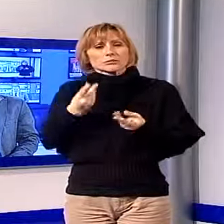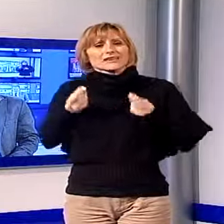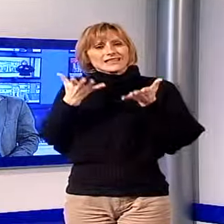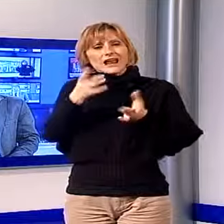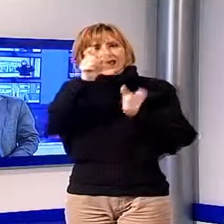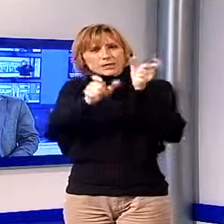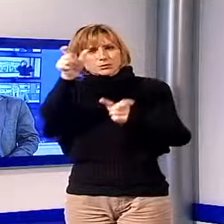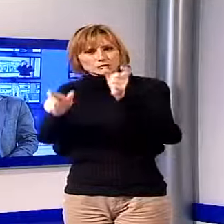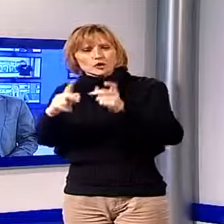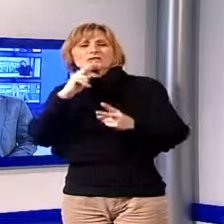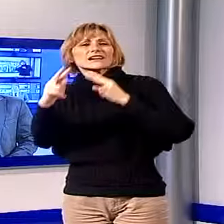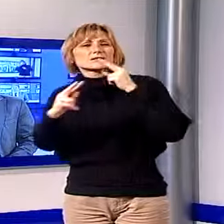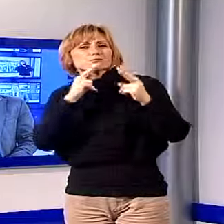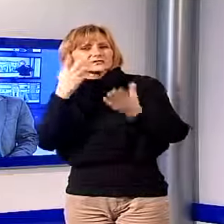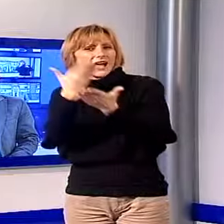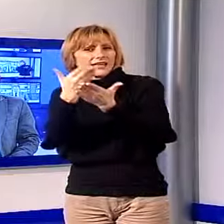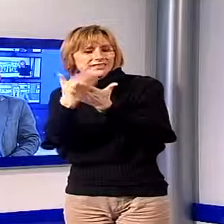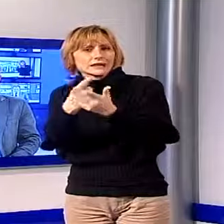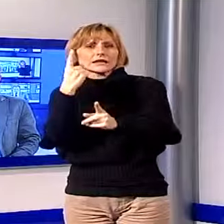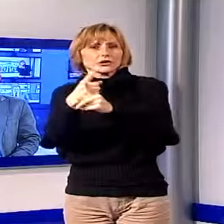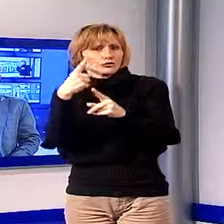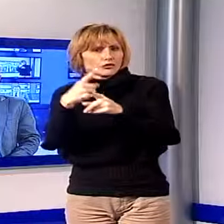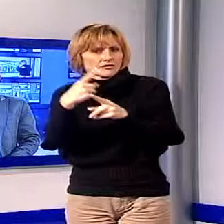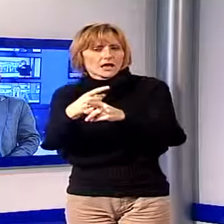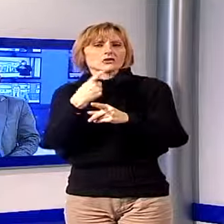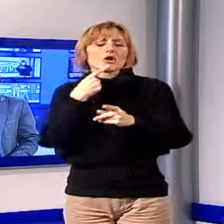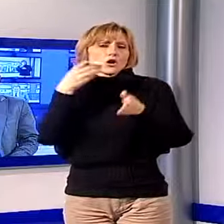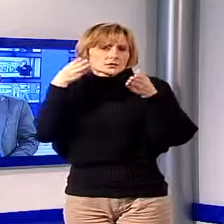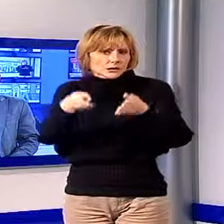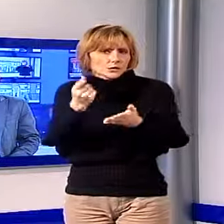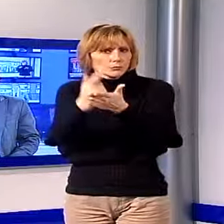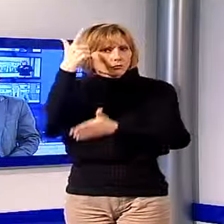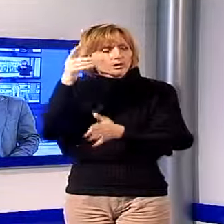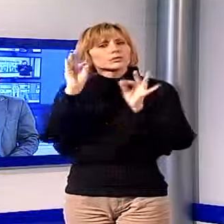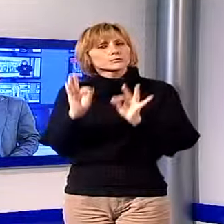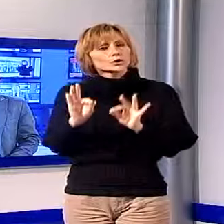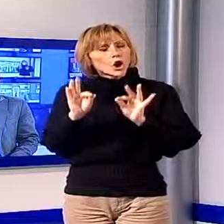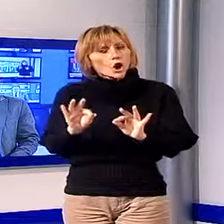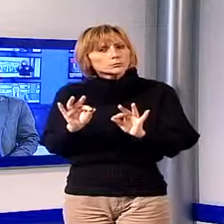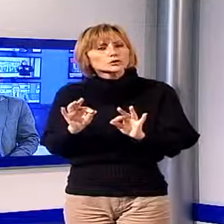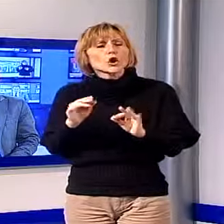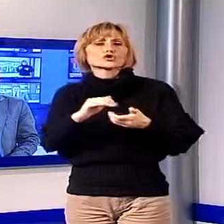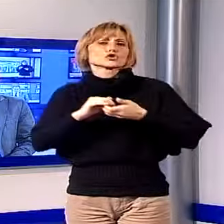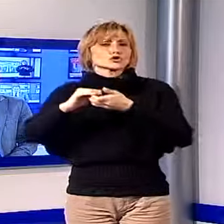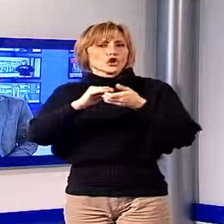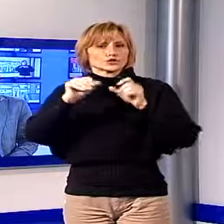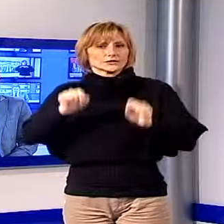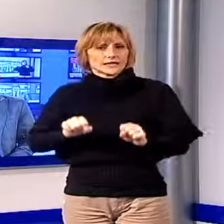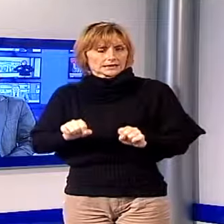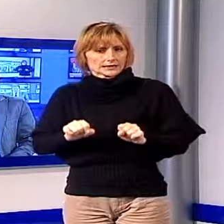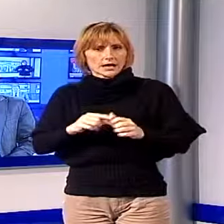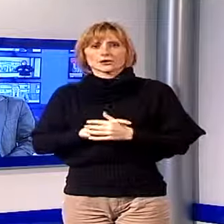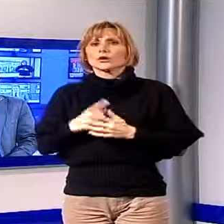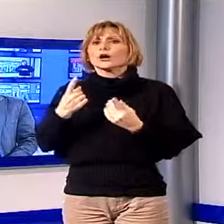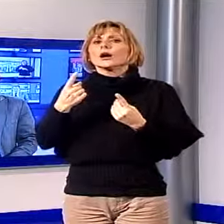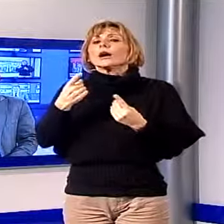cittadini risposte indispensabili in un ambito importante e delicato quale quello sociosanitario. Per